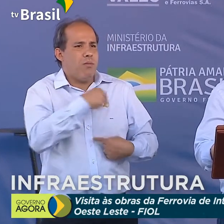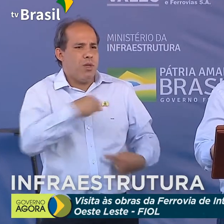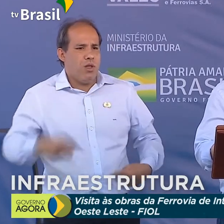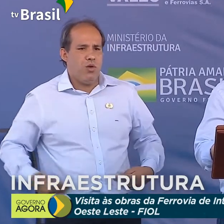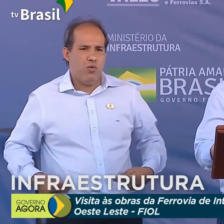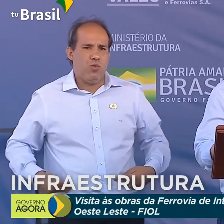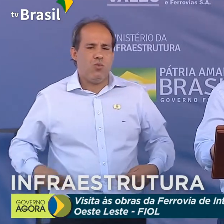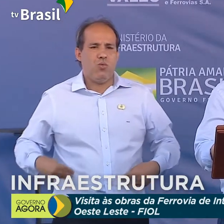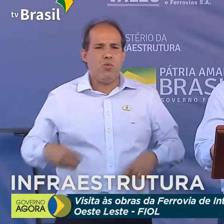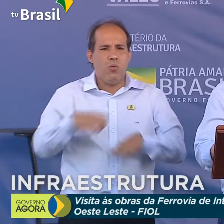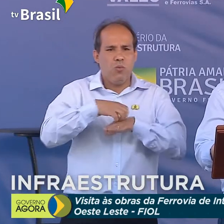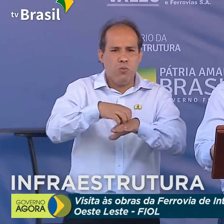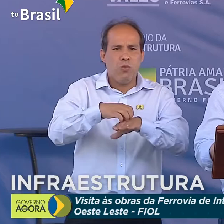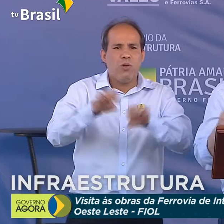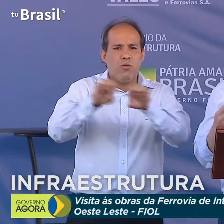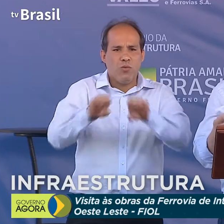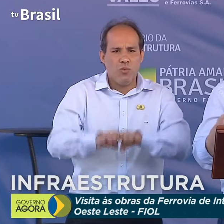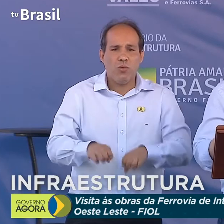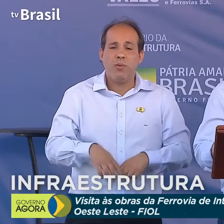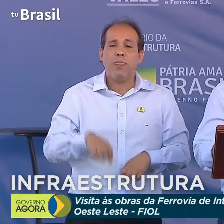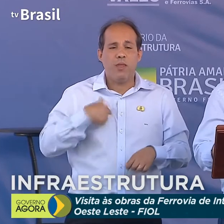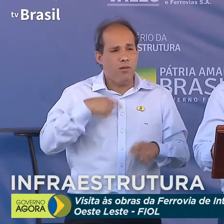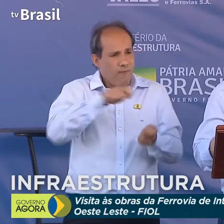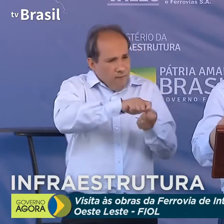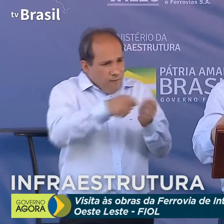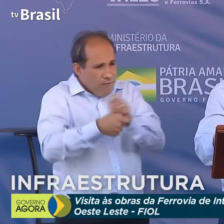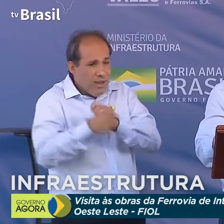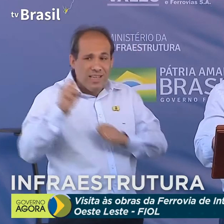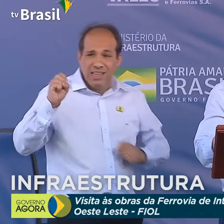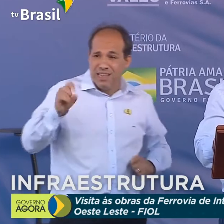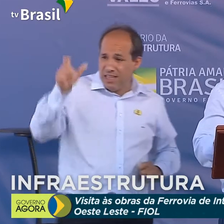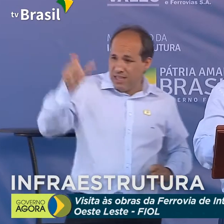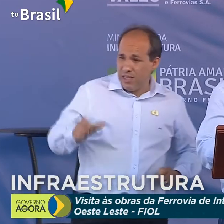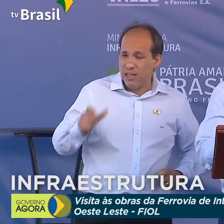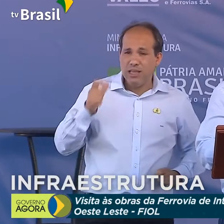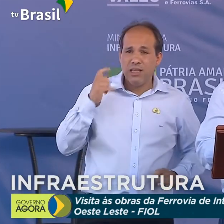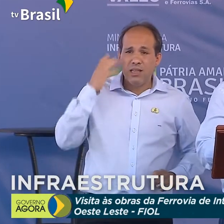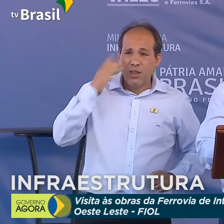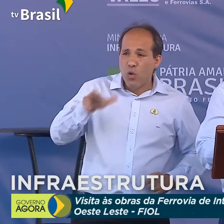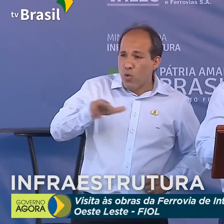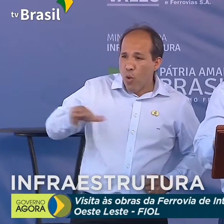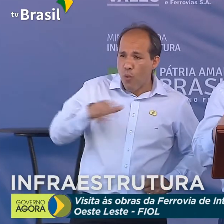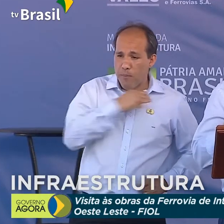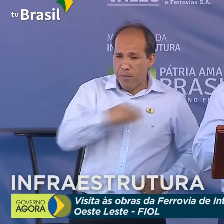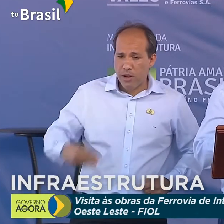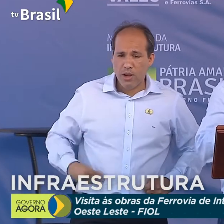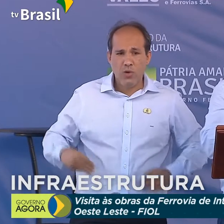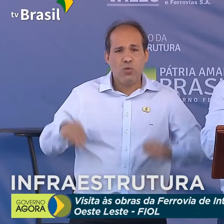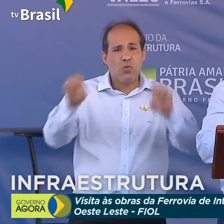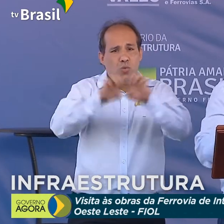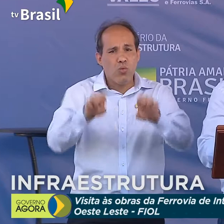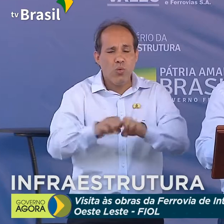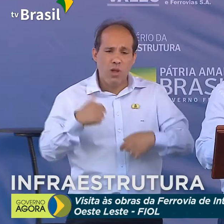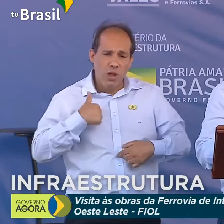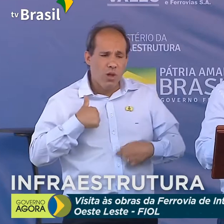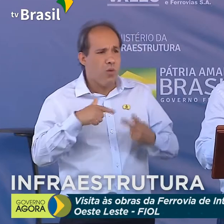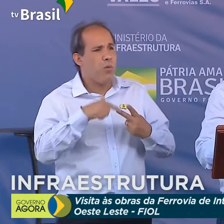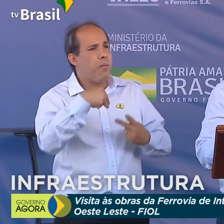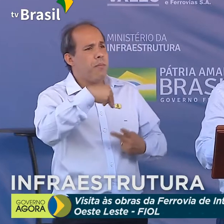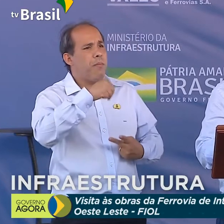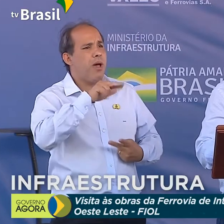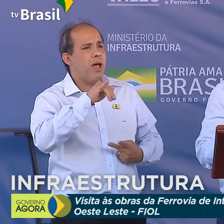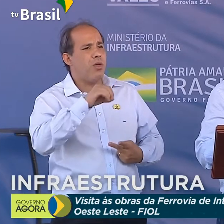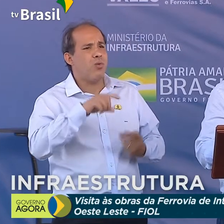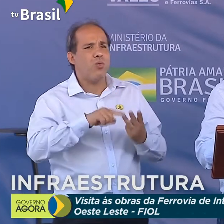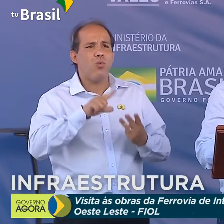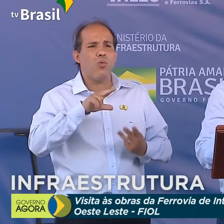do ministro Tarcísio e adaptá-la a mim. Se o ministro Tarcísio não fosse ministro da infraestrutura, eu, o Márcio, o Luc e